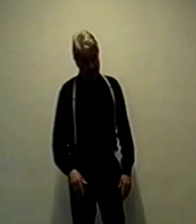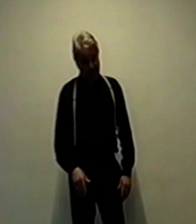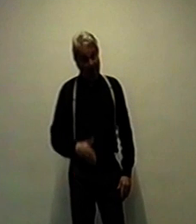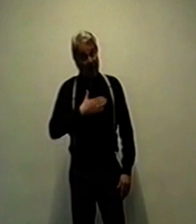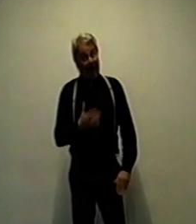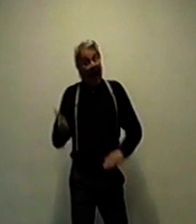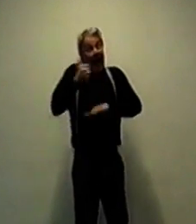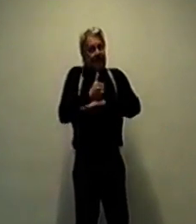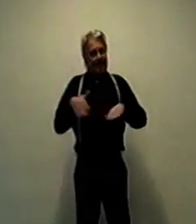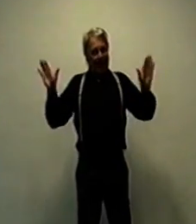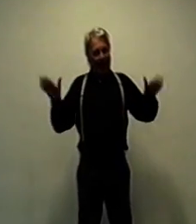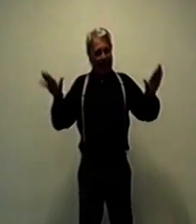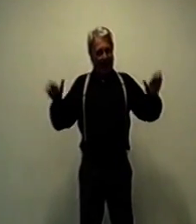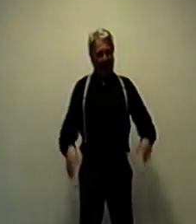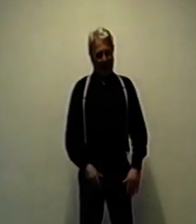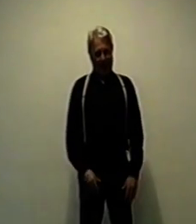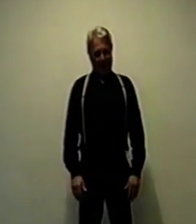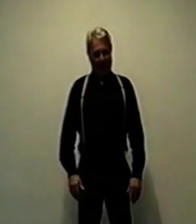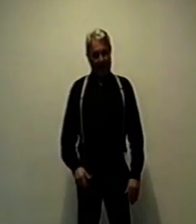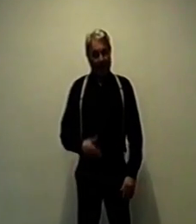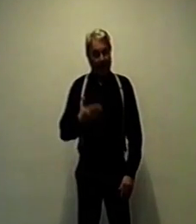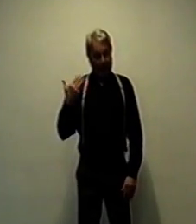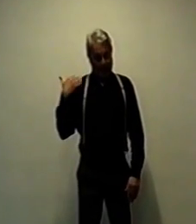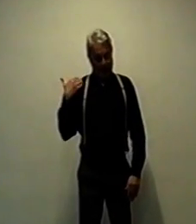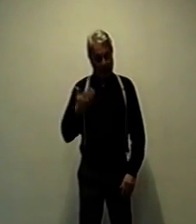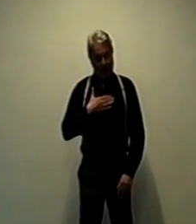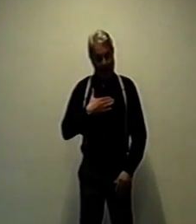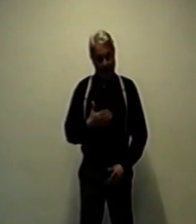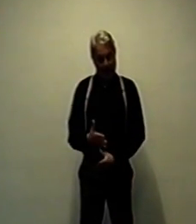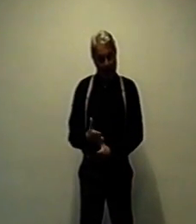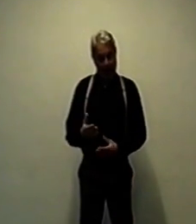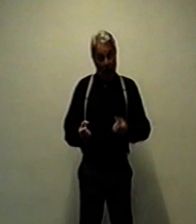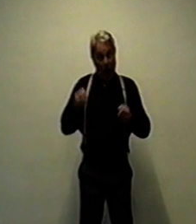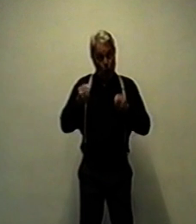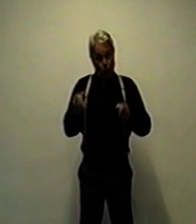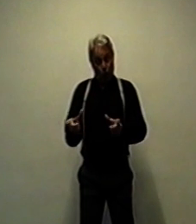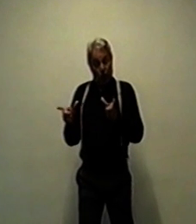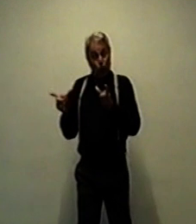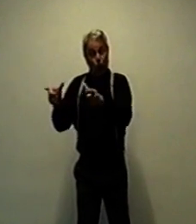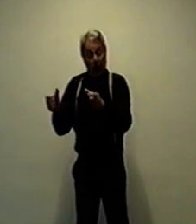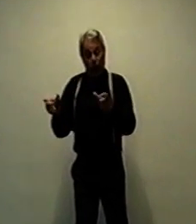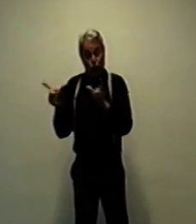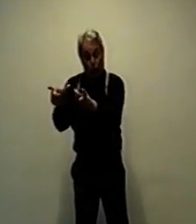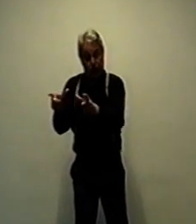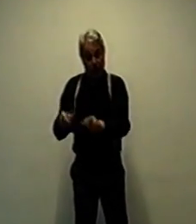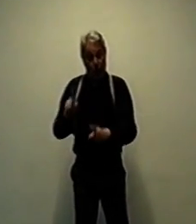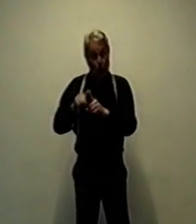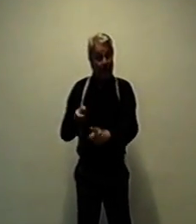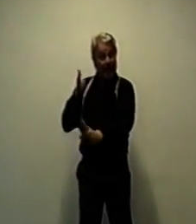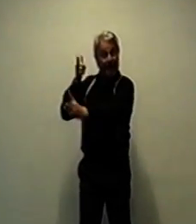heiße. Bei ihnen also Gabriel. Das sei der Name des Erzengels der Verkündigung. Und sie haben gelacht. Sie sehen die Zeichen